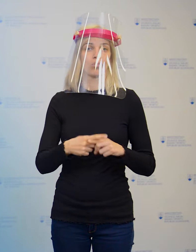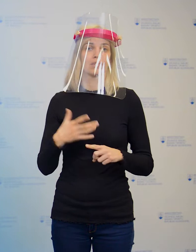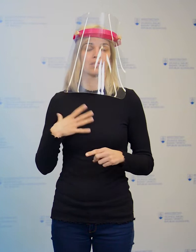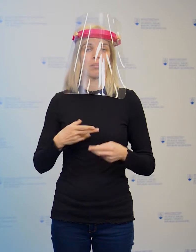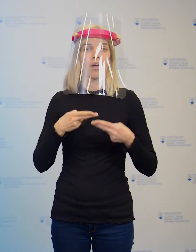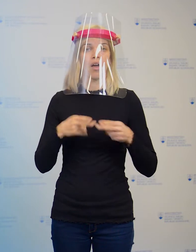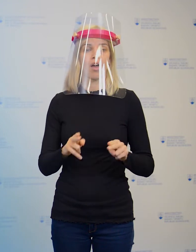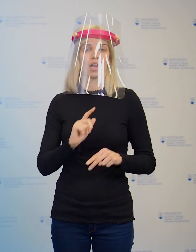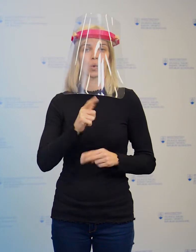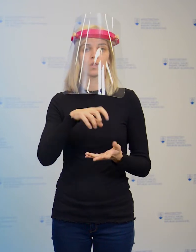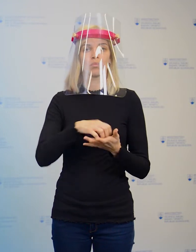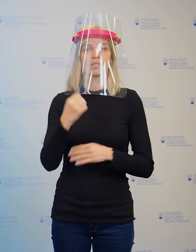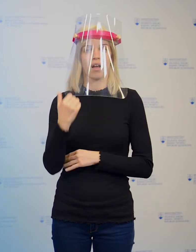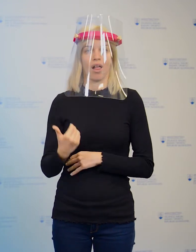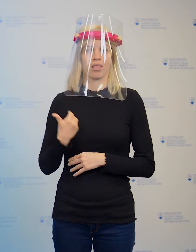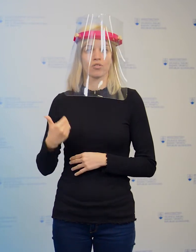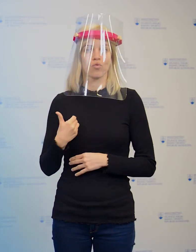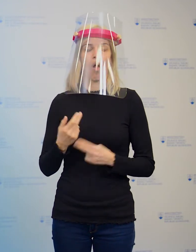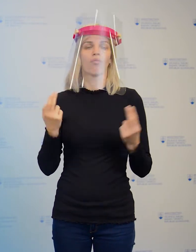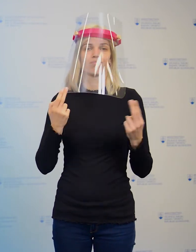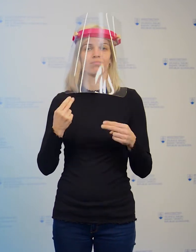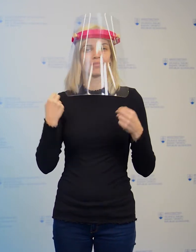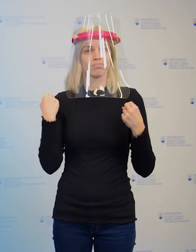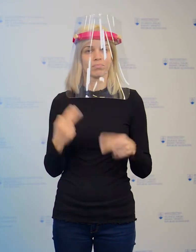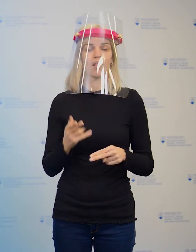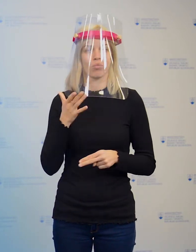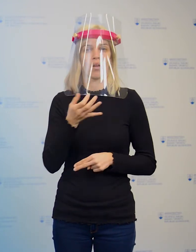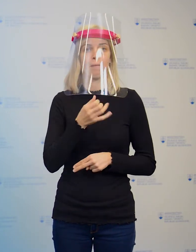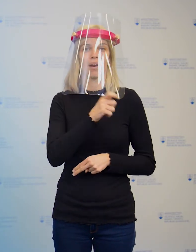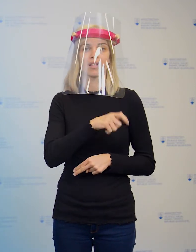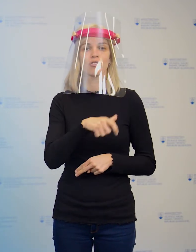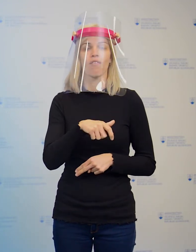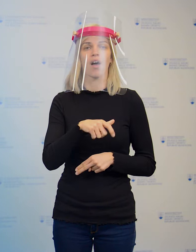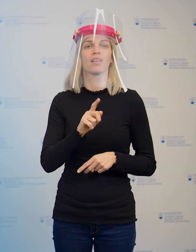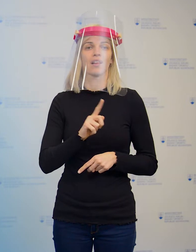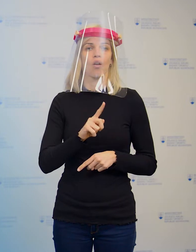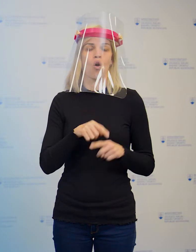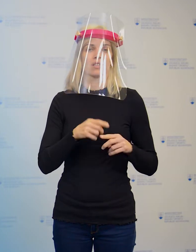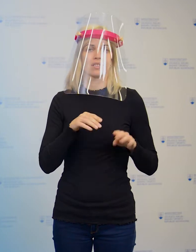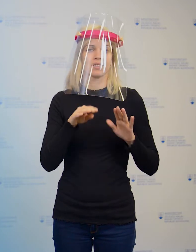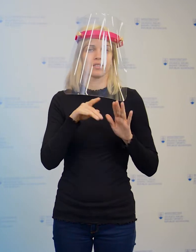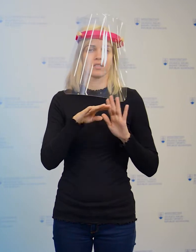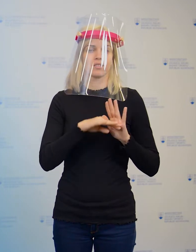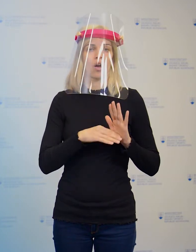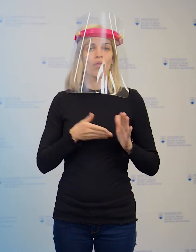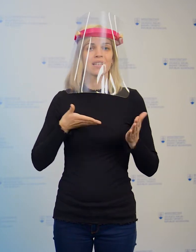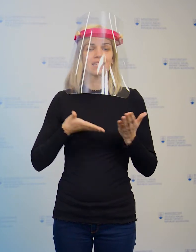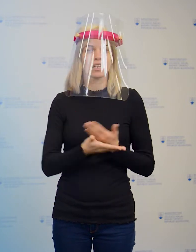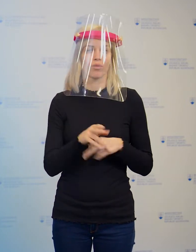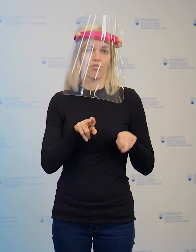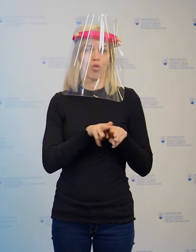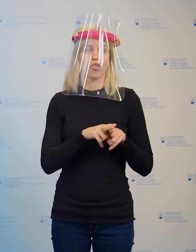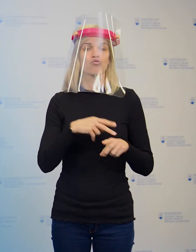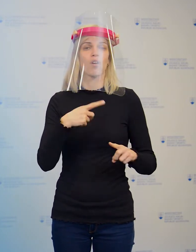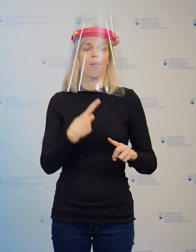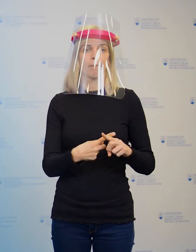druhý stupeň základných škôl, kde opäť budú pretestovaní učiteľi a zákonní zástupcovia, ako aj otvorené stredné školy